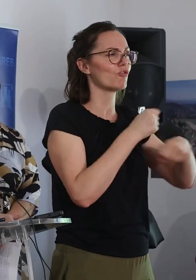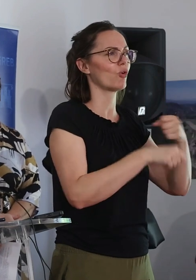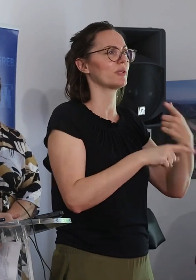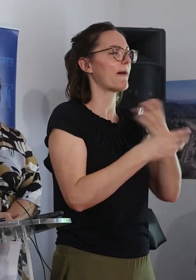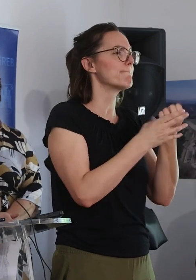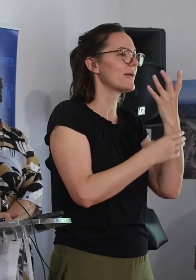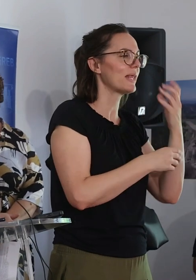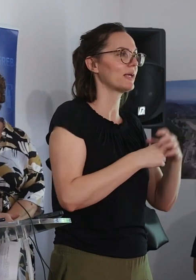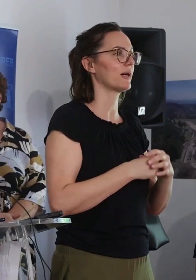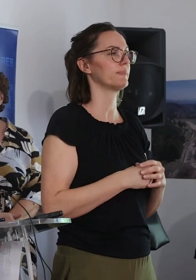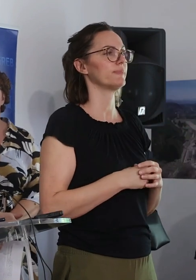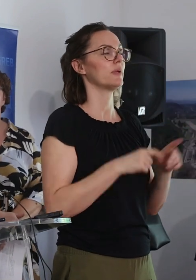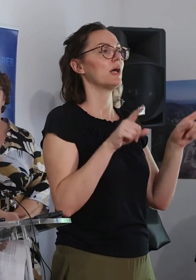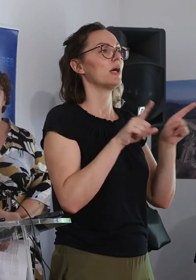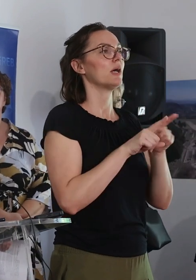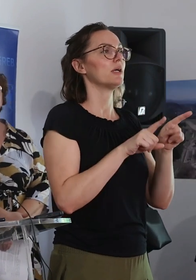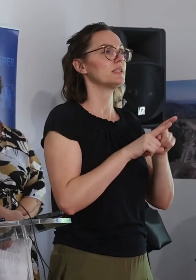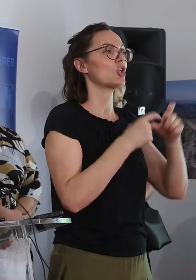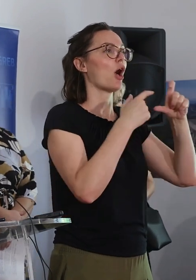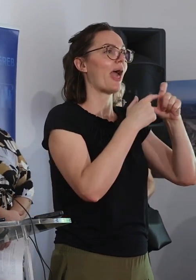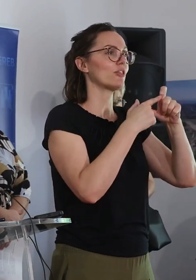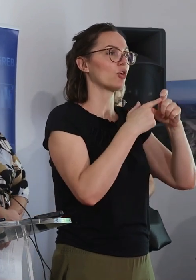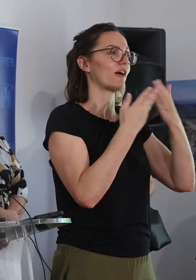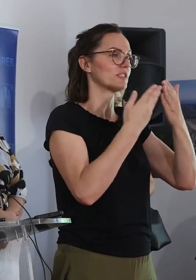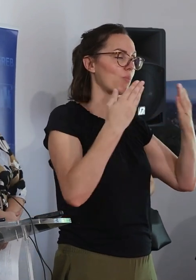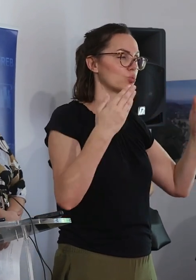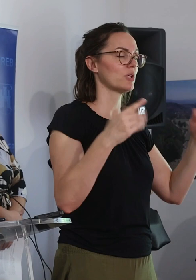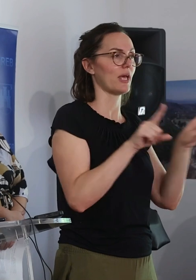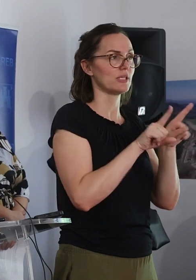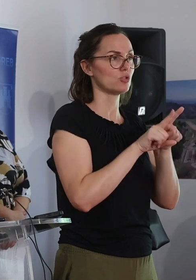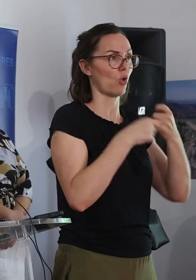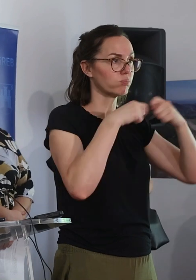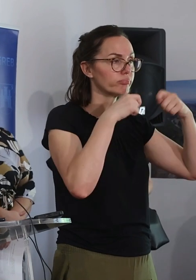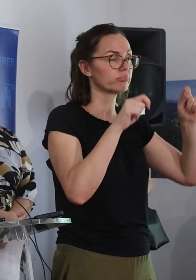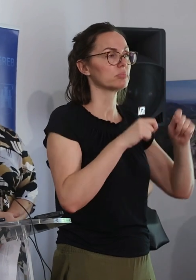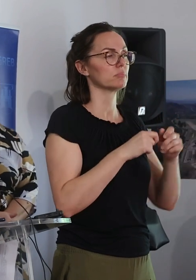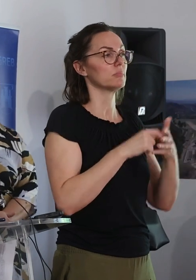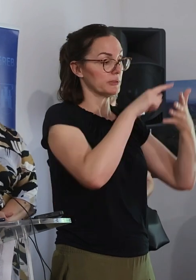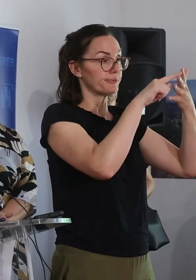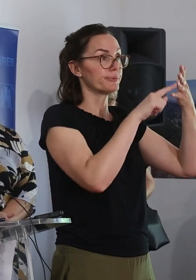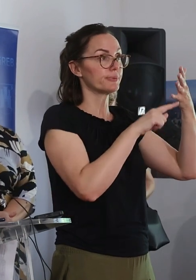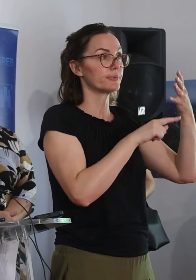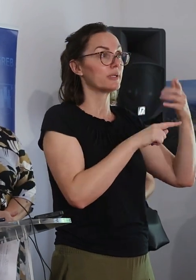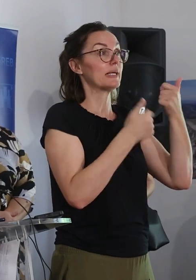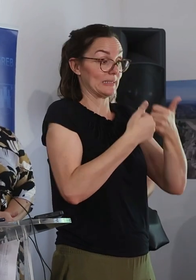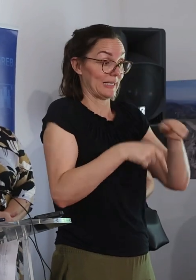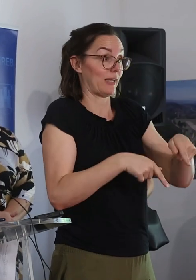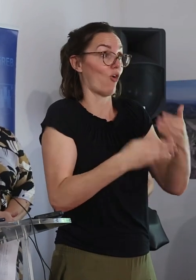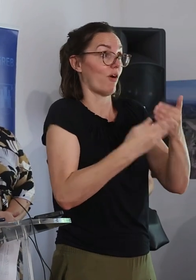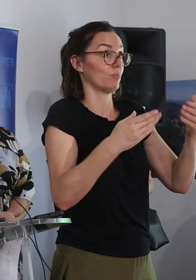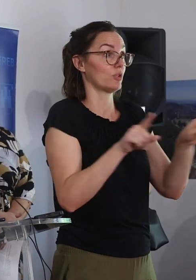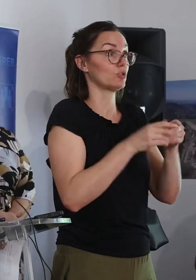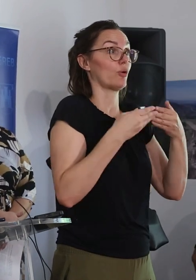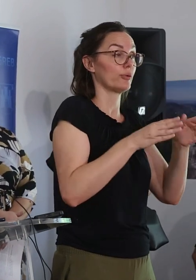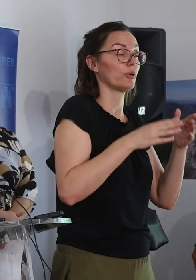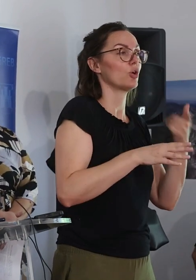Isto tako novač u lonci Etnografskog muzeja u Kačićevoj ulici, tako da evo sada je Arheološki muzej. Od